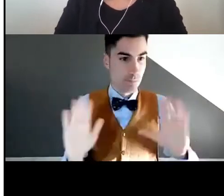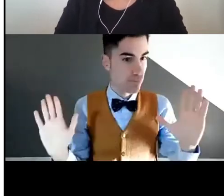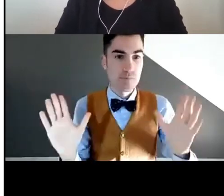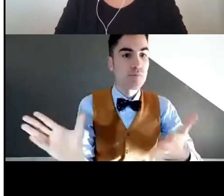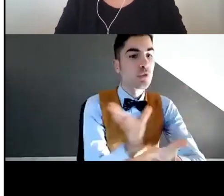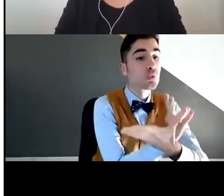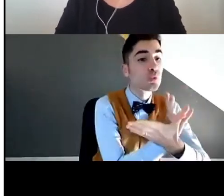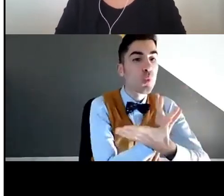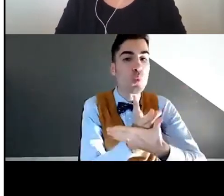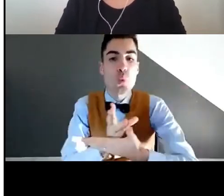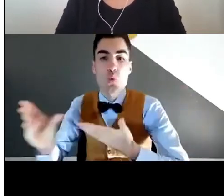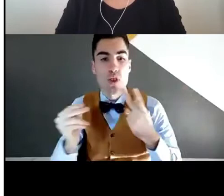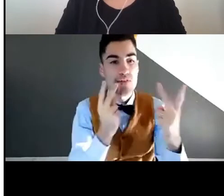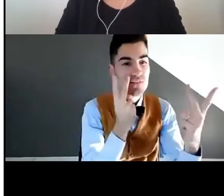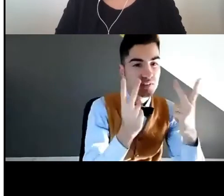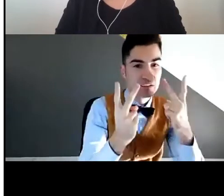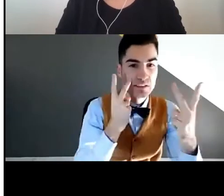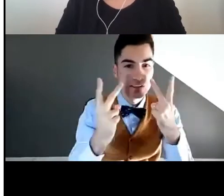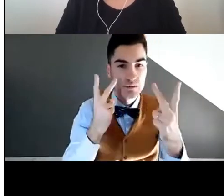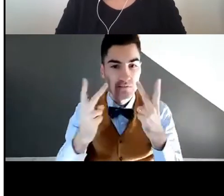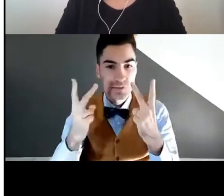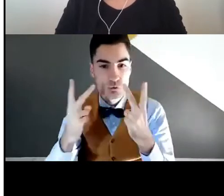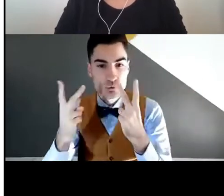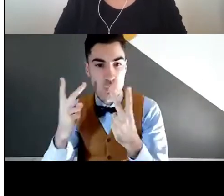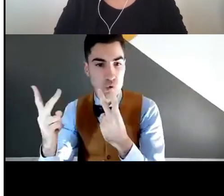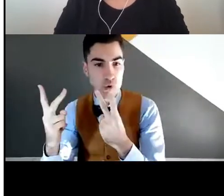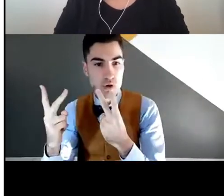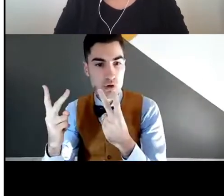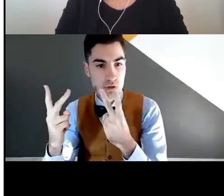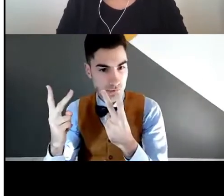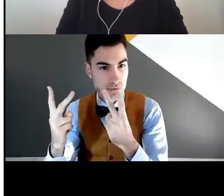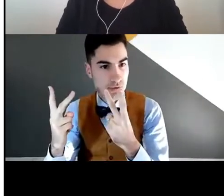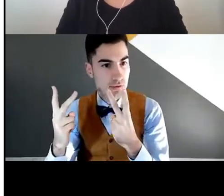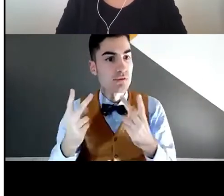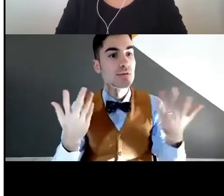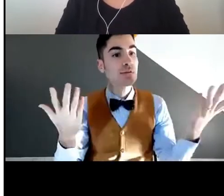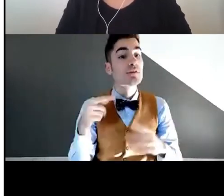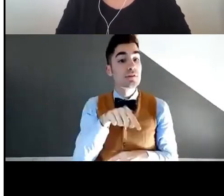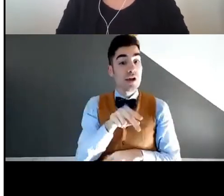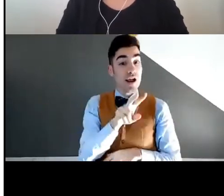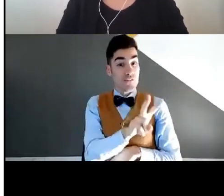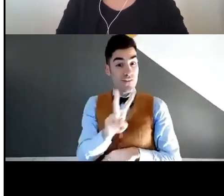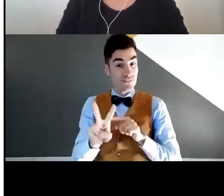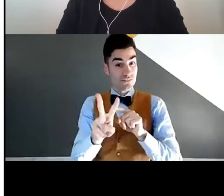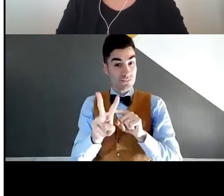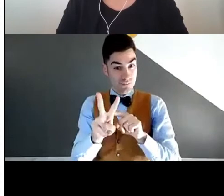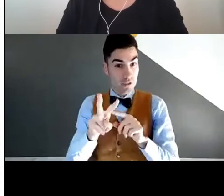segni. Tutto questo viene tolto, si usa tutta una comunicazione visiva.